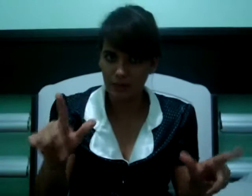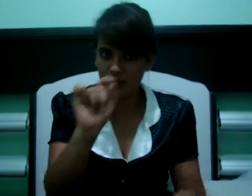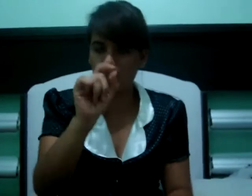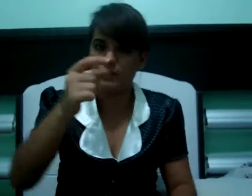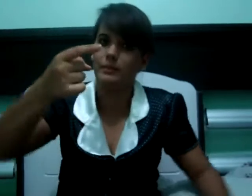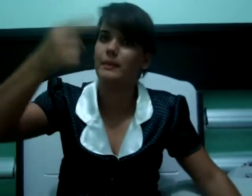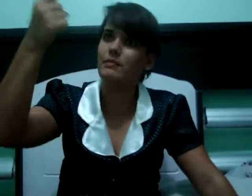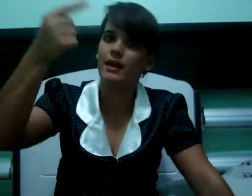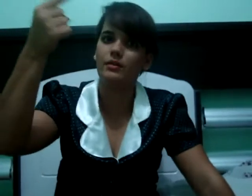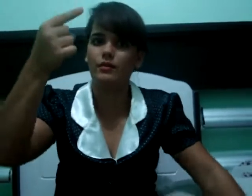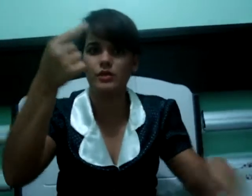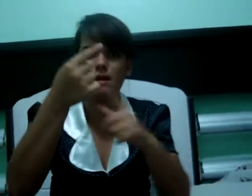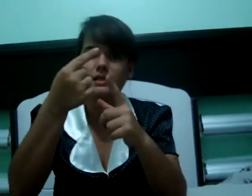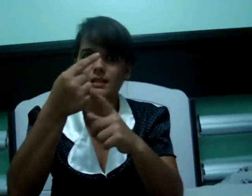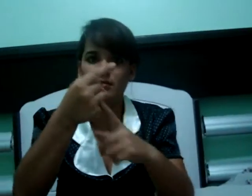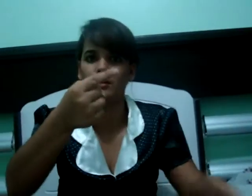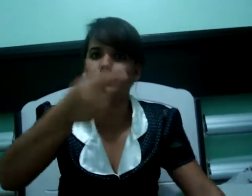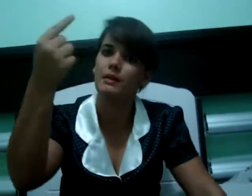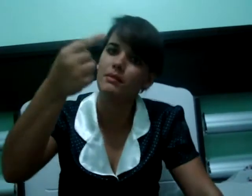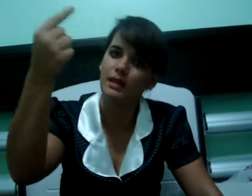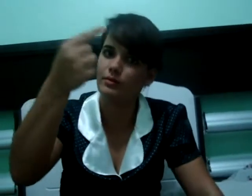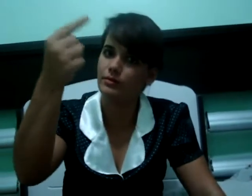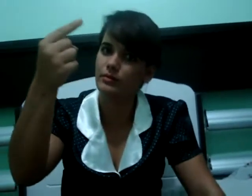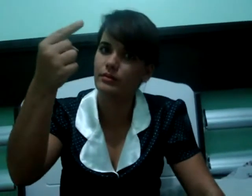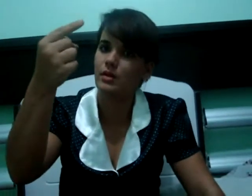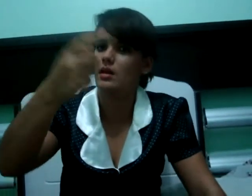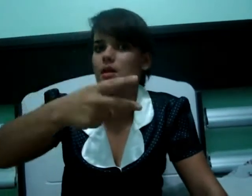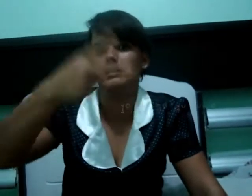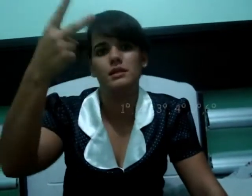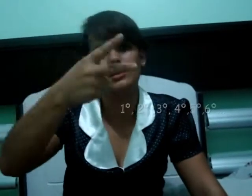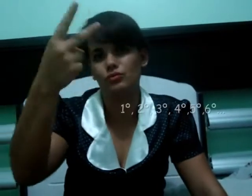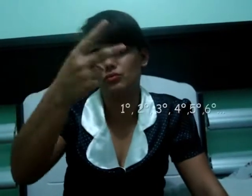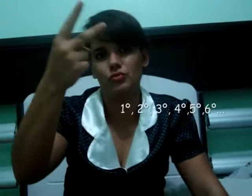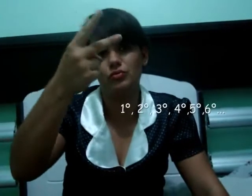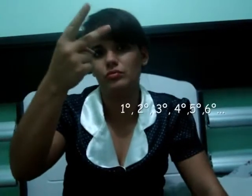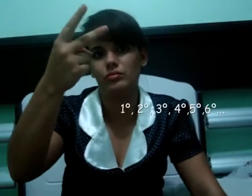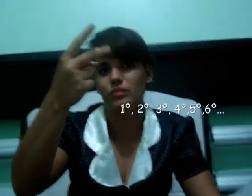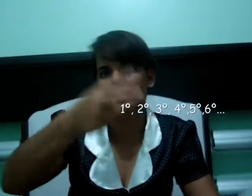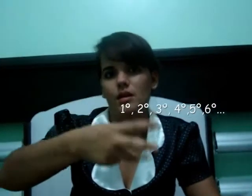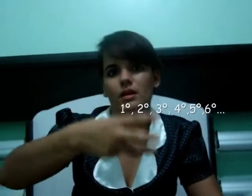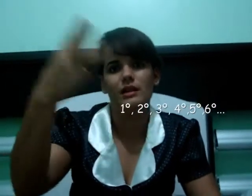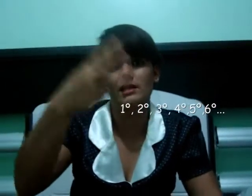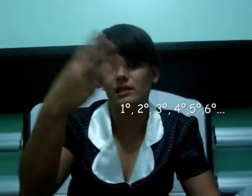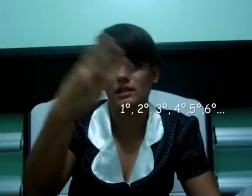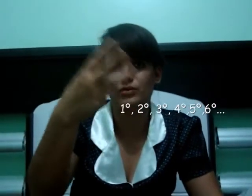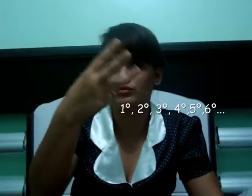vai mudar é quê? Primeiro, eu vou só balançar a mão. Primeiro, segundo, terceiro,